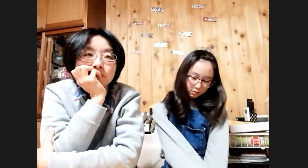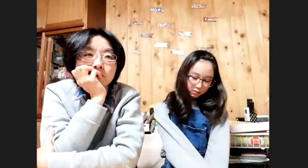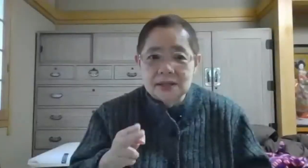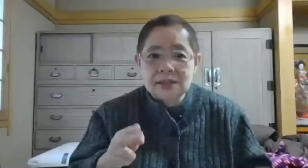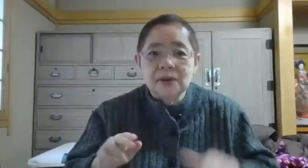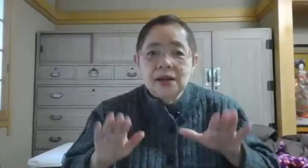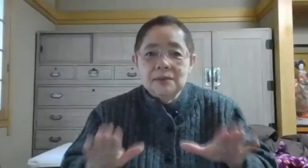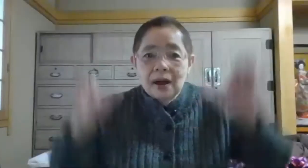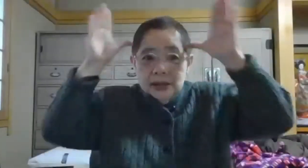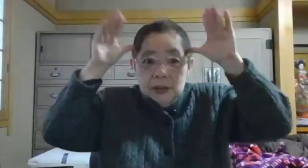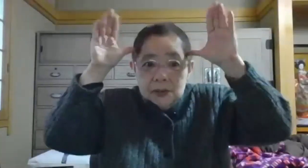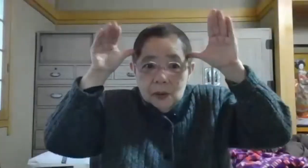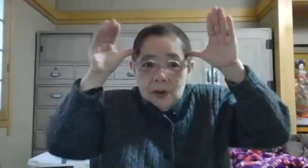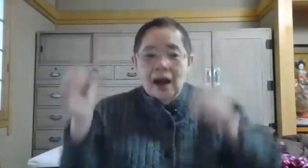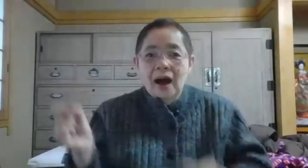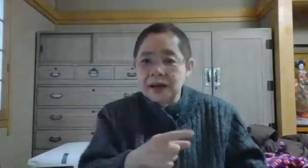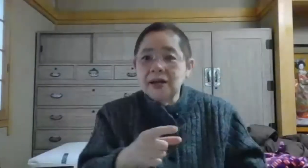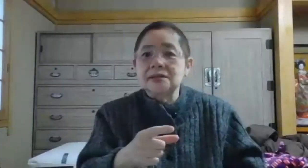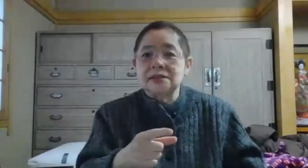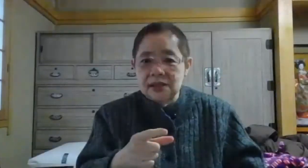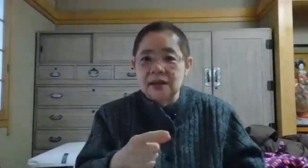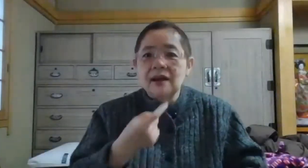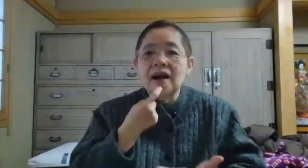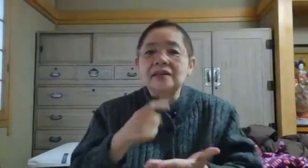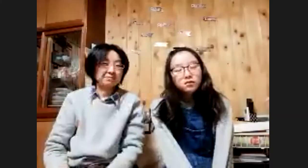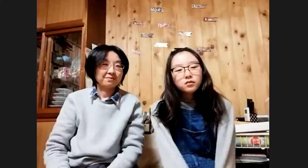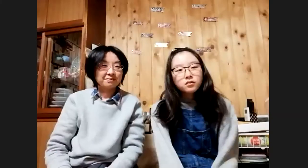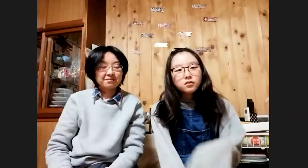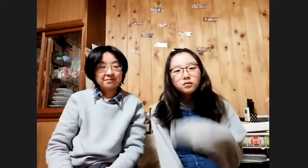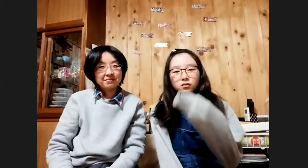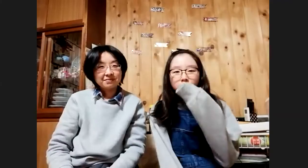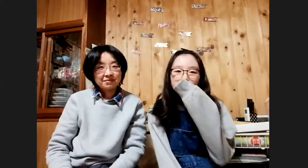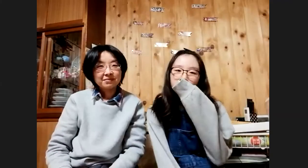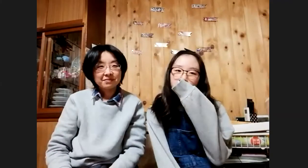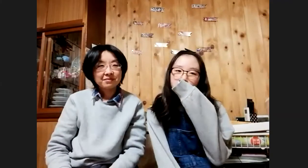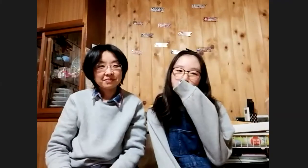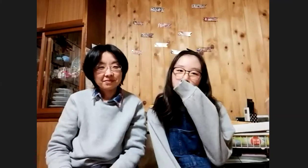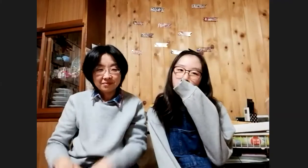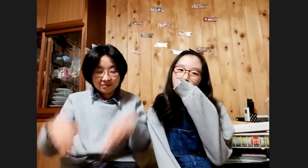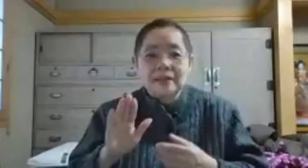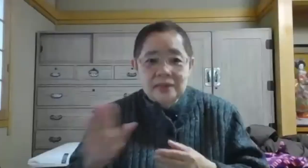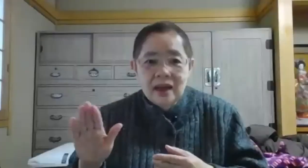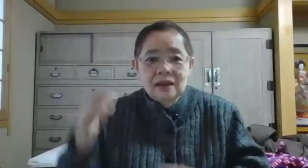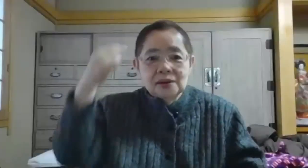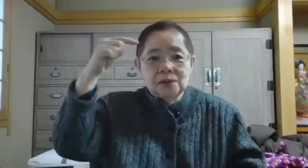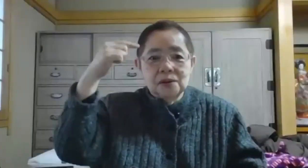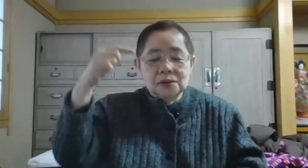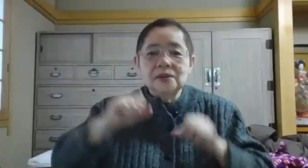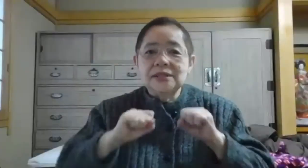しいです今犬の方が早いですし簡単ですから手話で教育をして